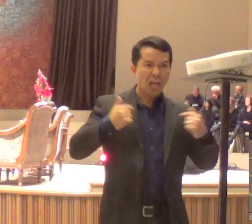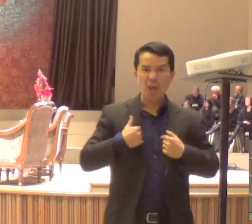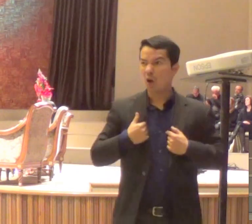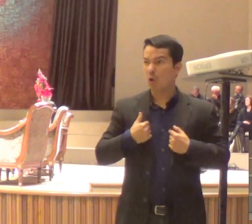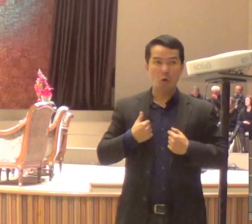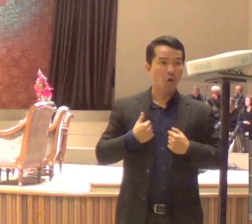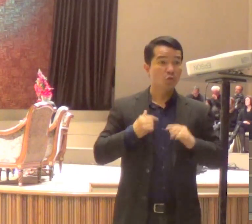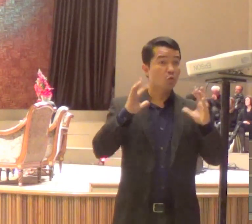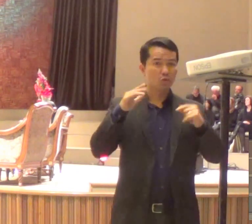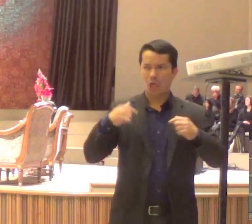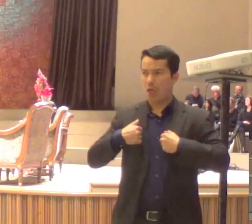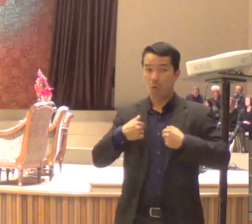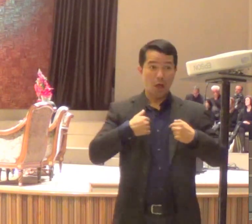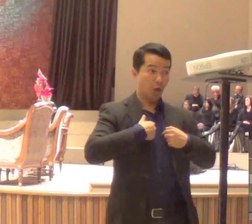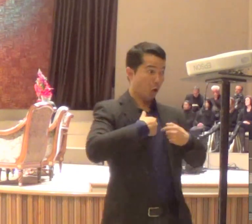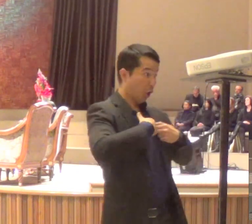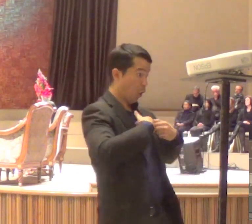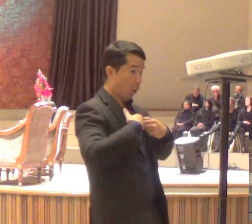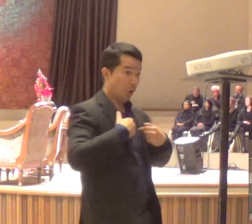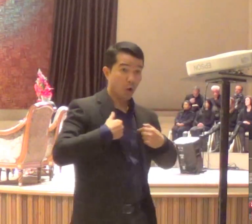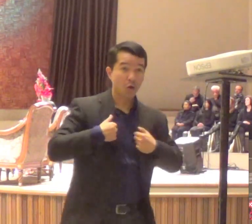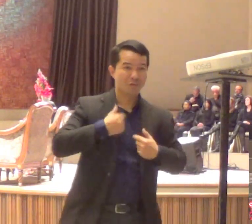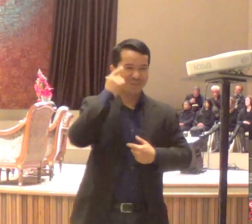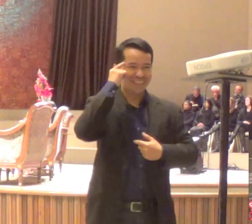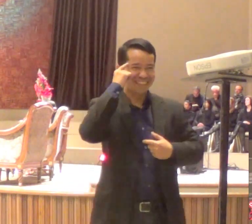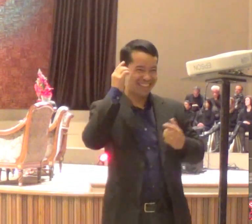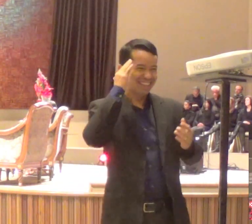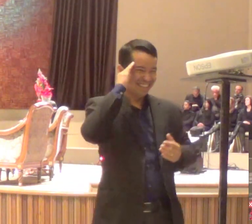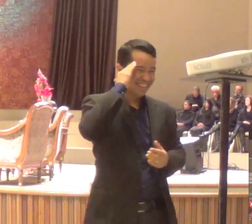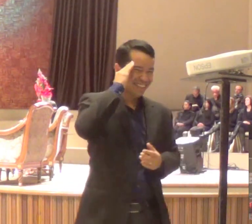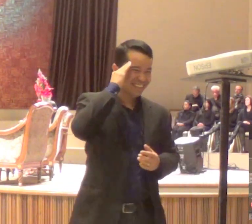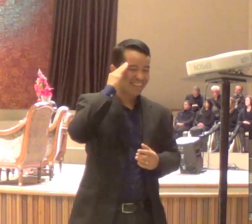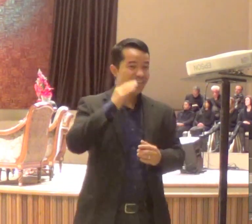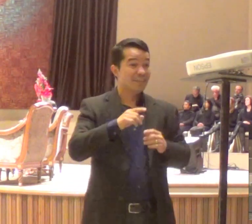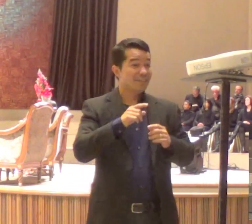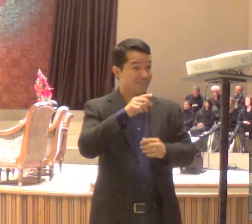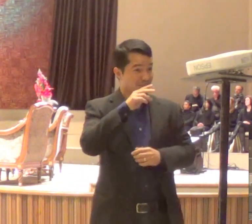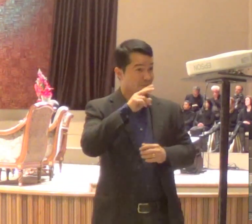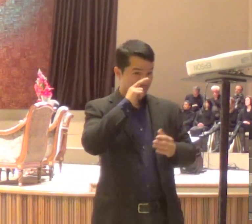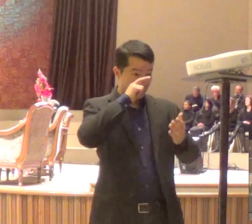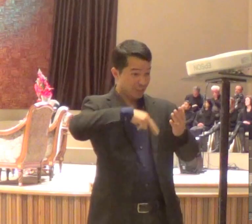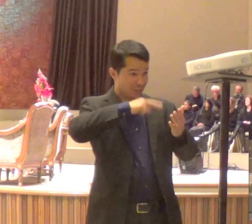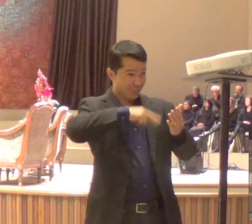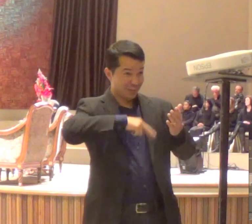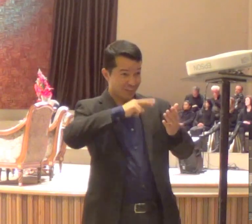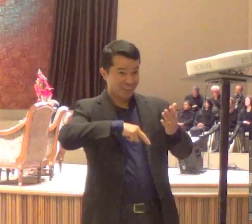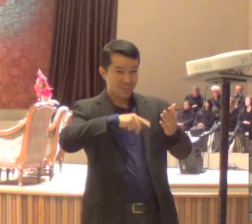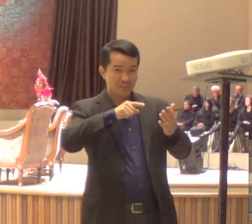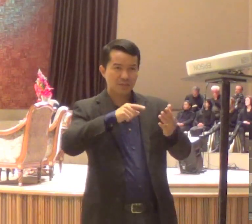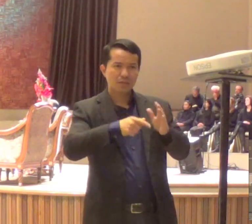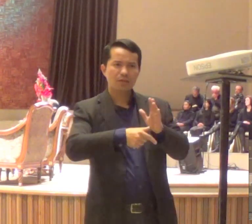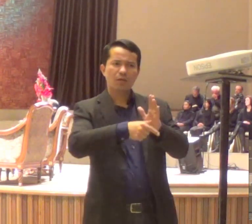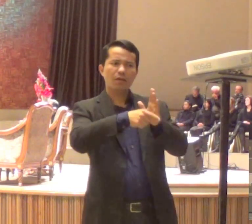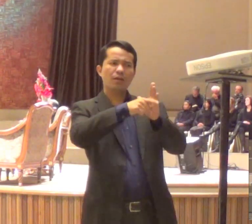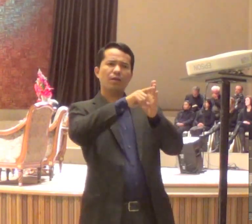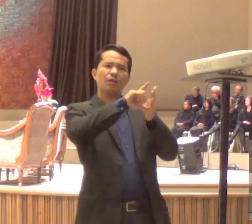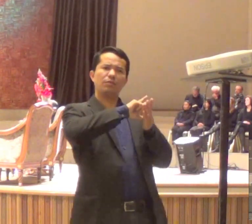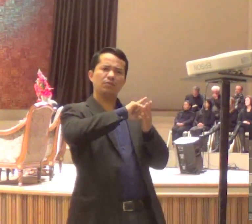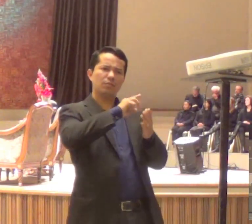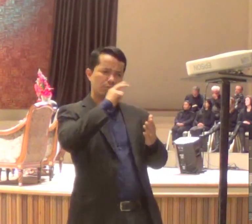Evangelho, você vai perceber que nos versículos anteriores, a Bíblia nos fala dos acordos que Judas tinha